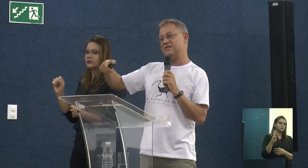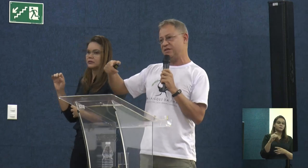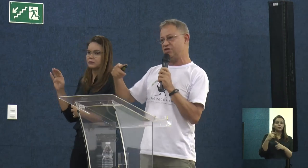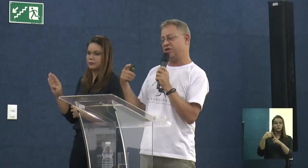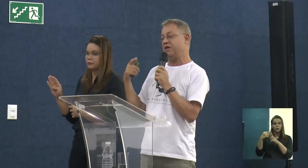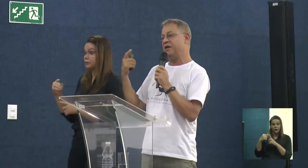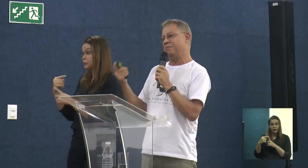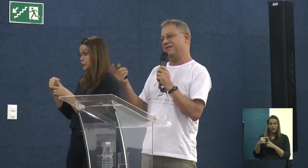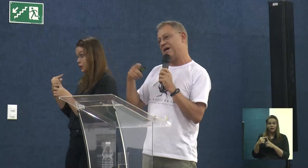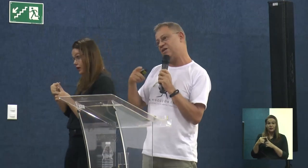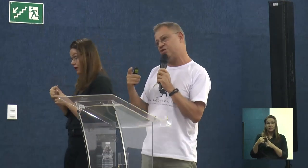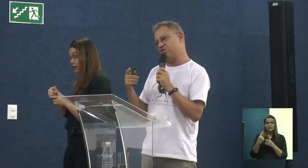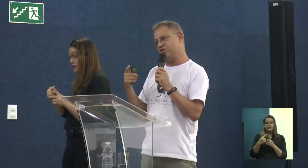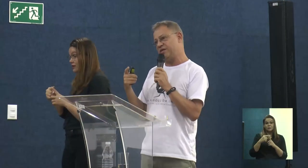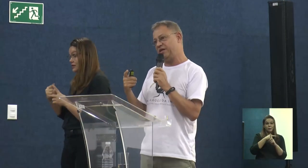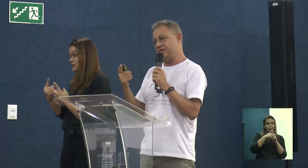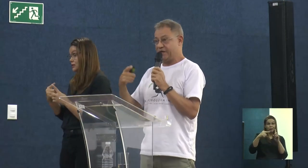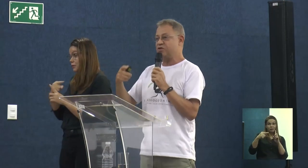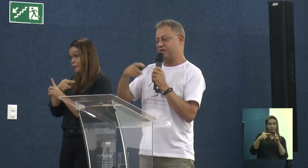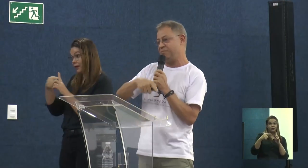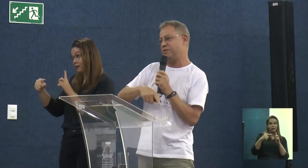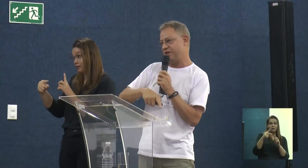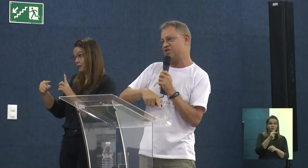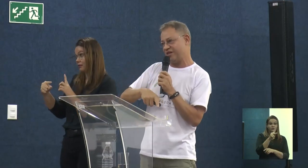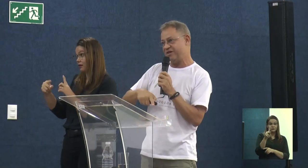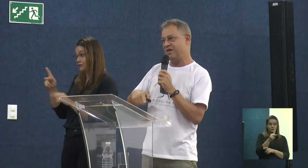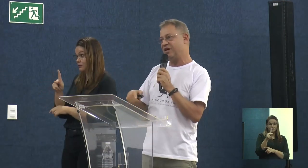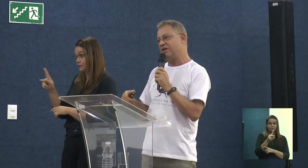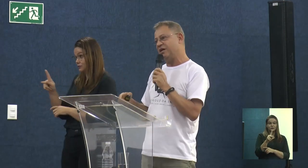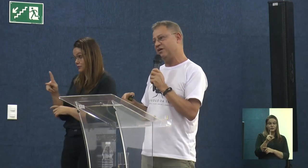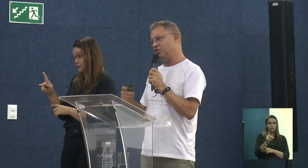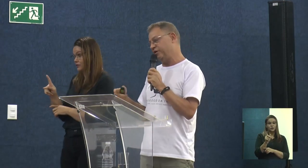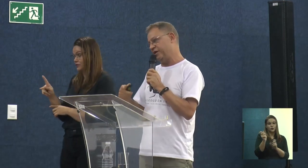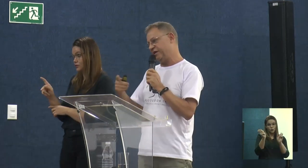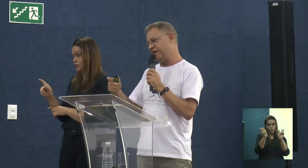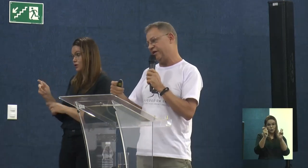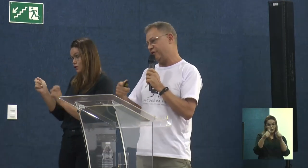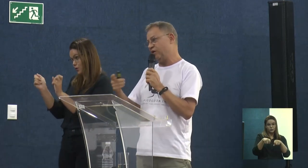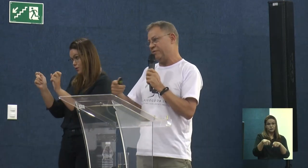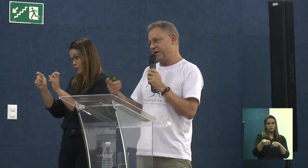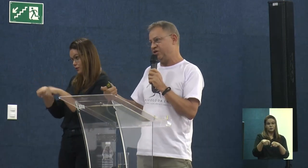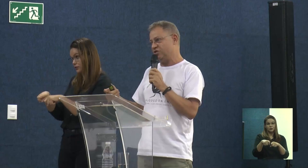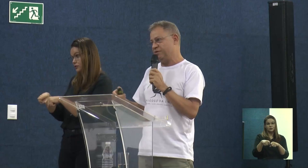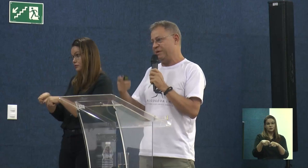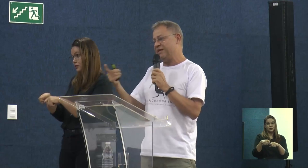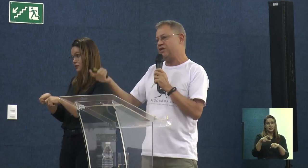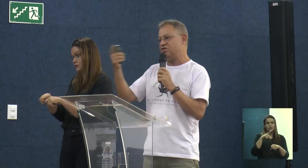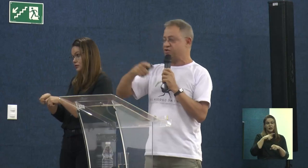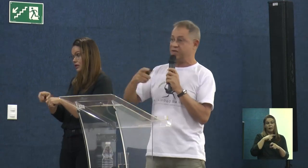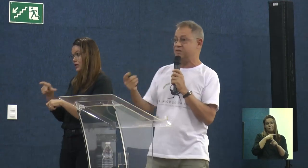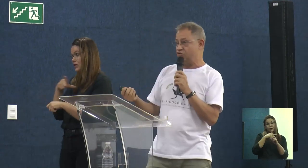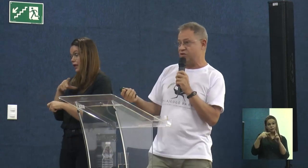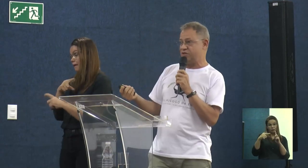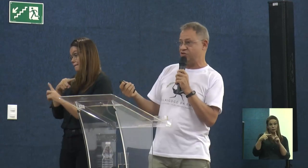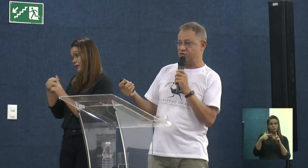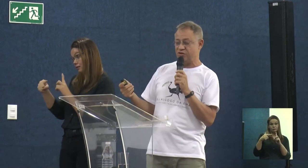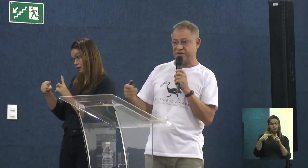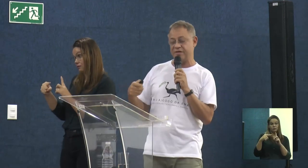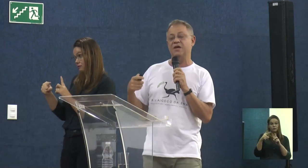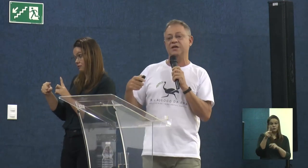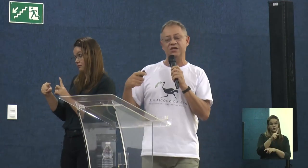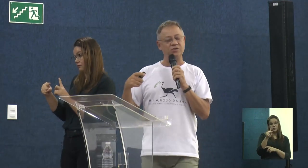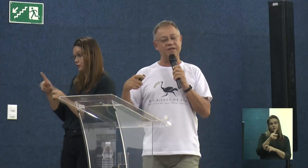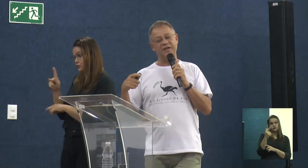muito interessante que metade dos docentes, é isso que se permite regularmente, metade dos docentes são de outras